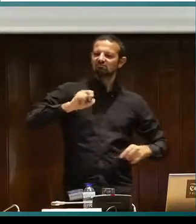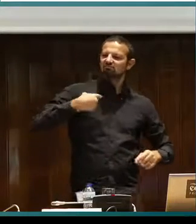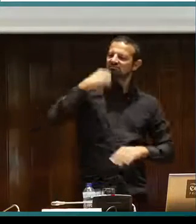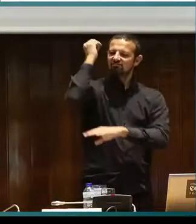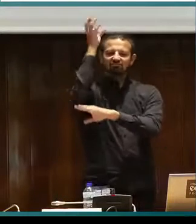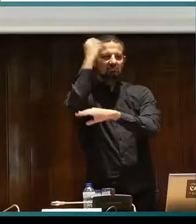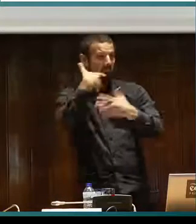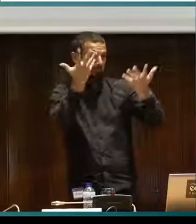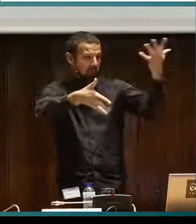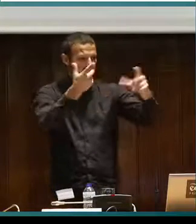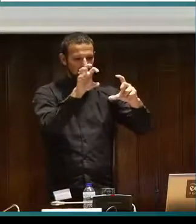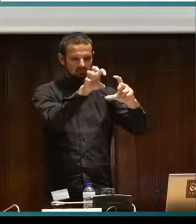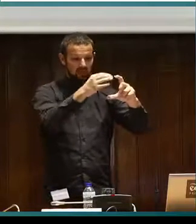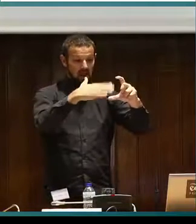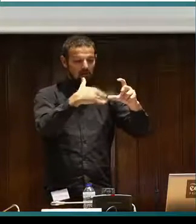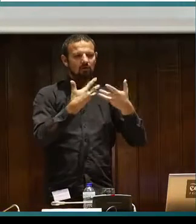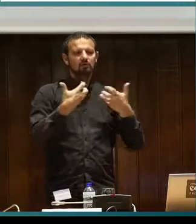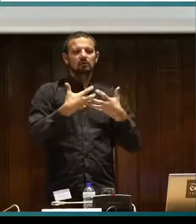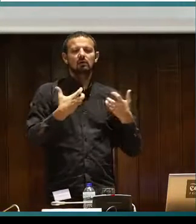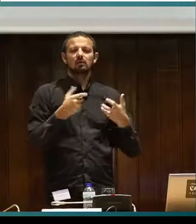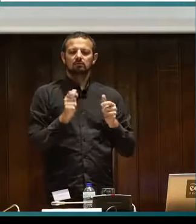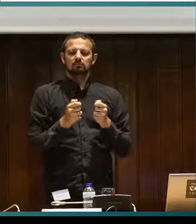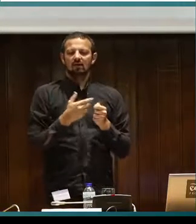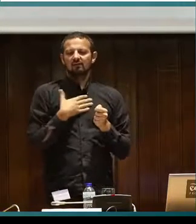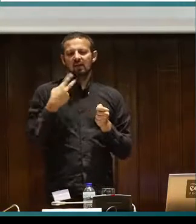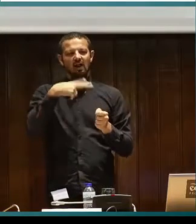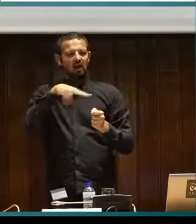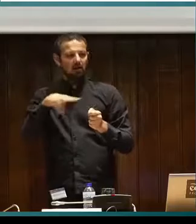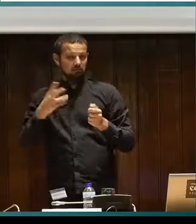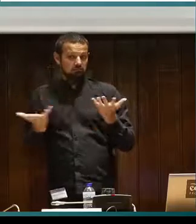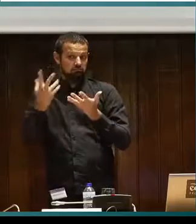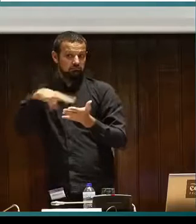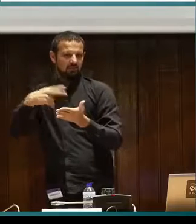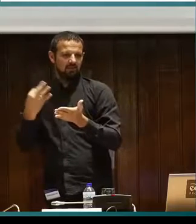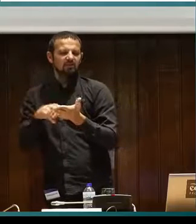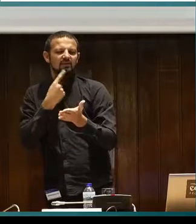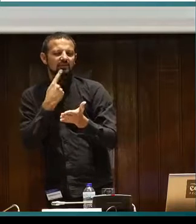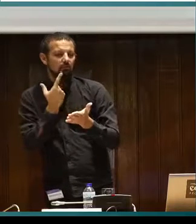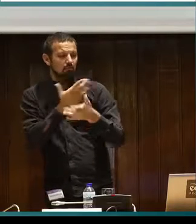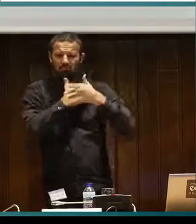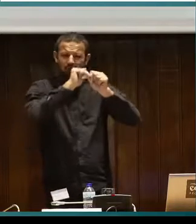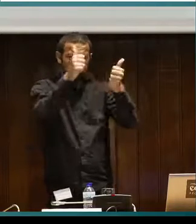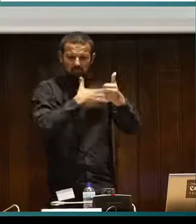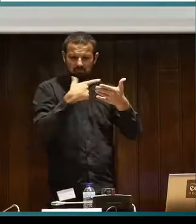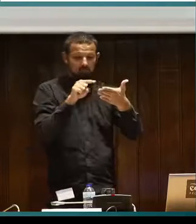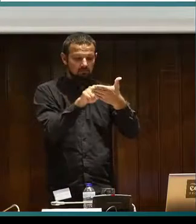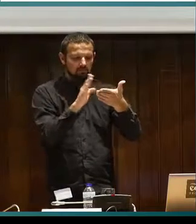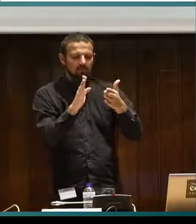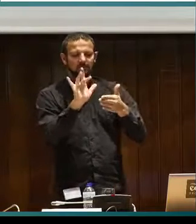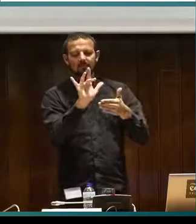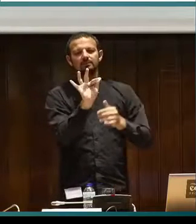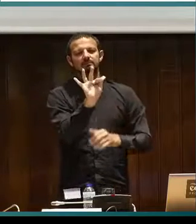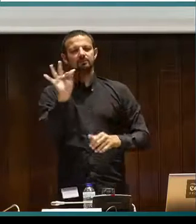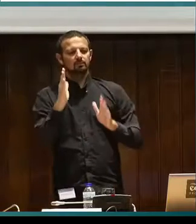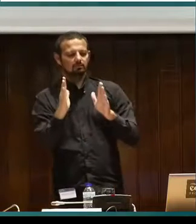cuento, fui al congreso del CNEL, iban dando, vi una charla, lo que fuese. Yo pongo el texto, que se puede leer el texto, de la